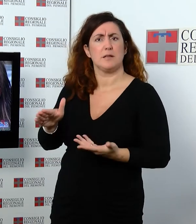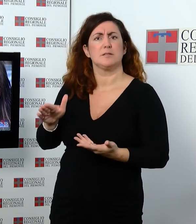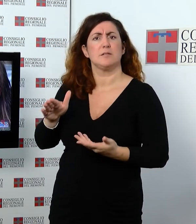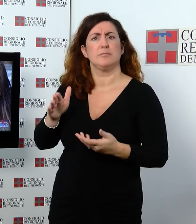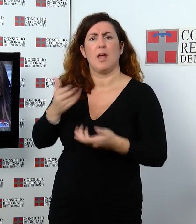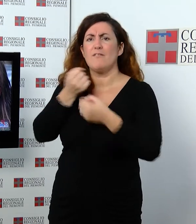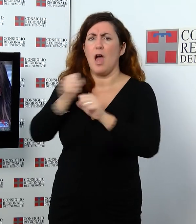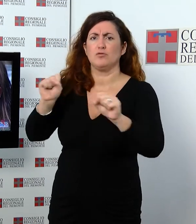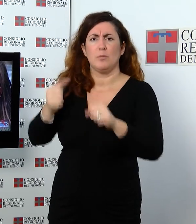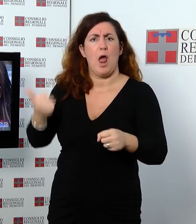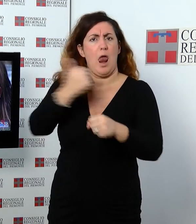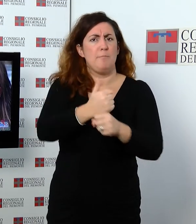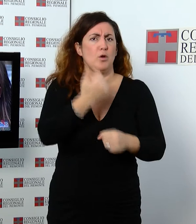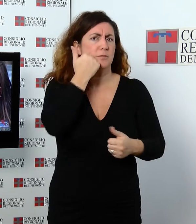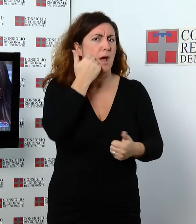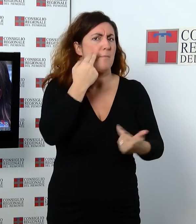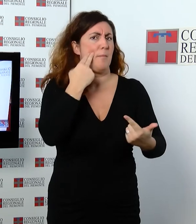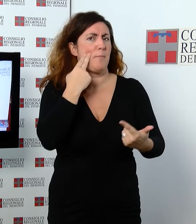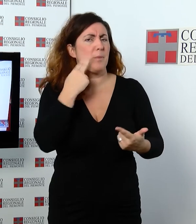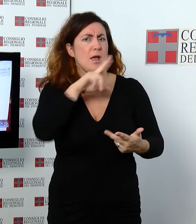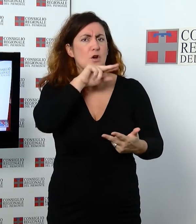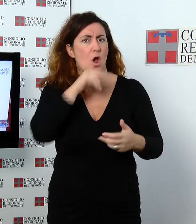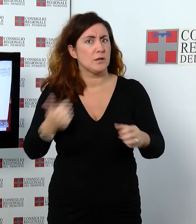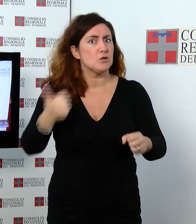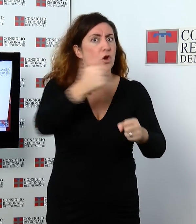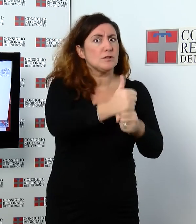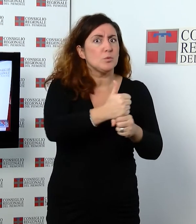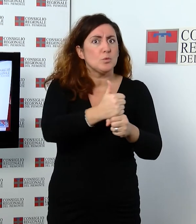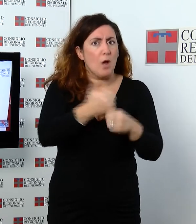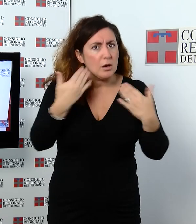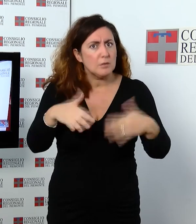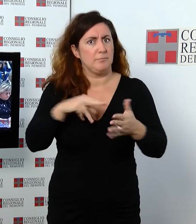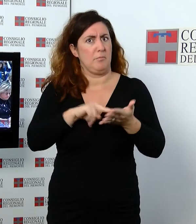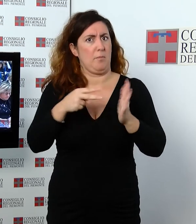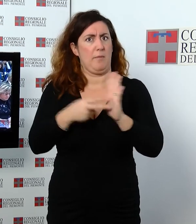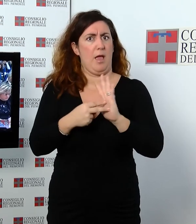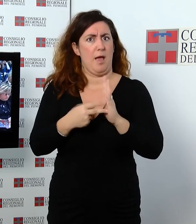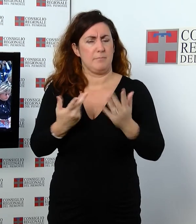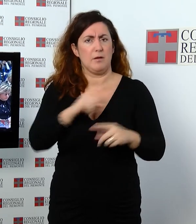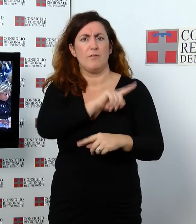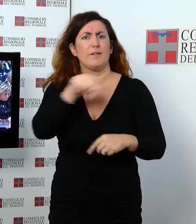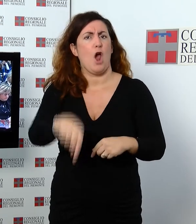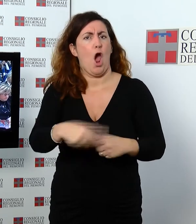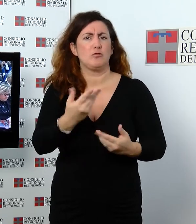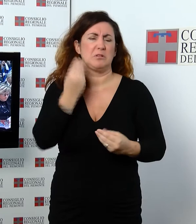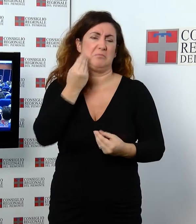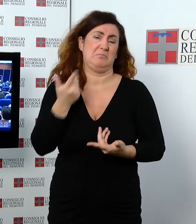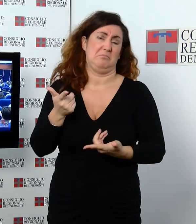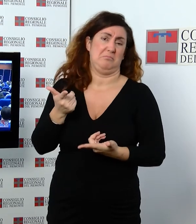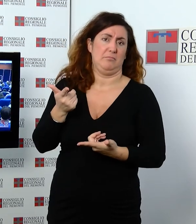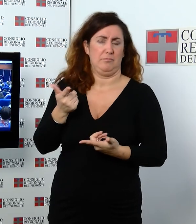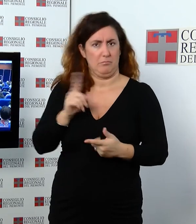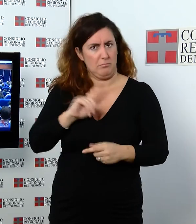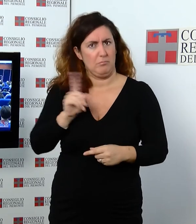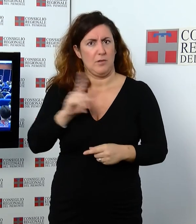mamma, gli insegnanti, i nonni? È un problema reale, molto serio e fino ad oggi sottovalutato. I giovani tendono a padroneggiare completamente un